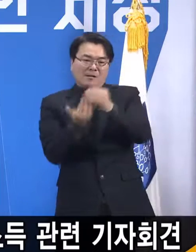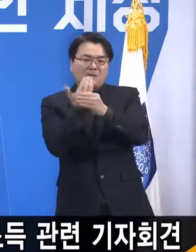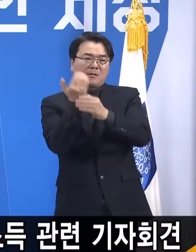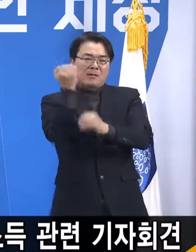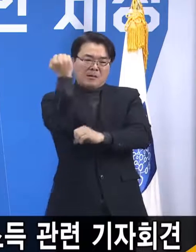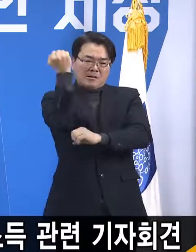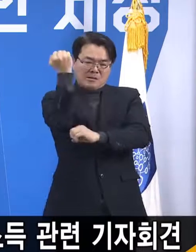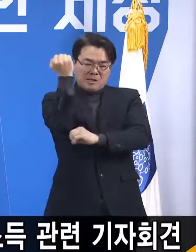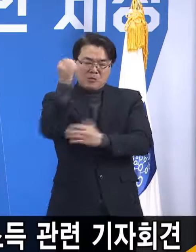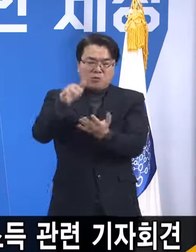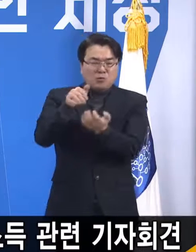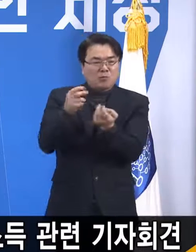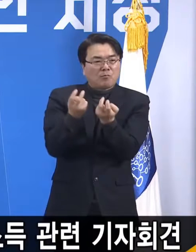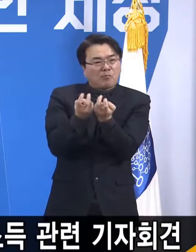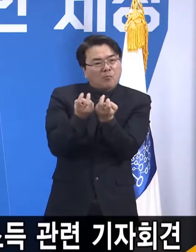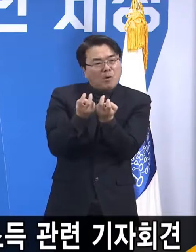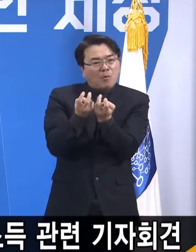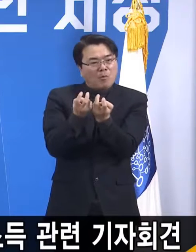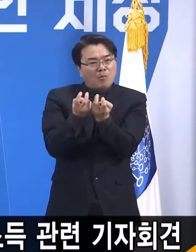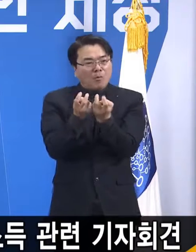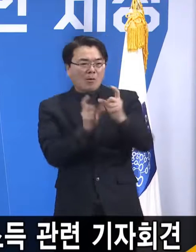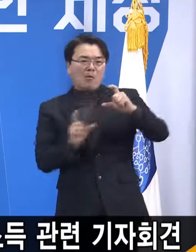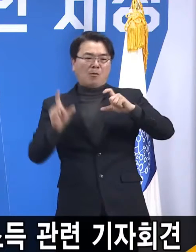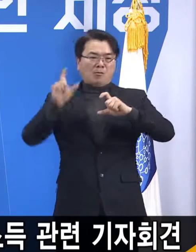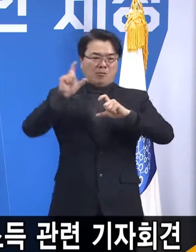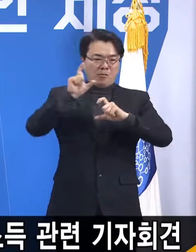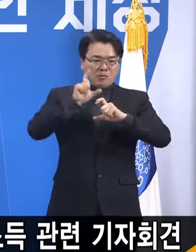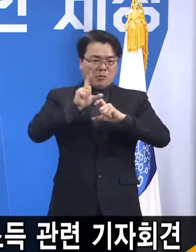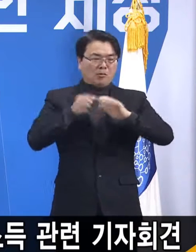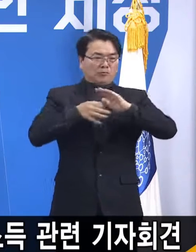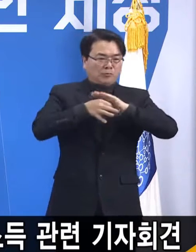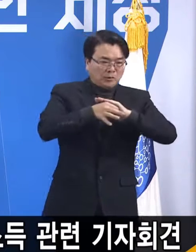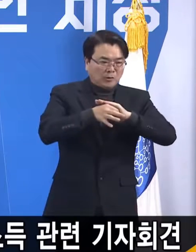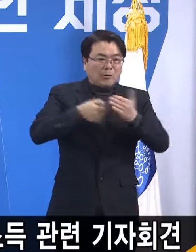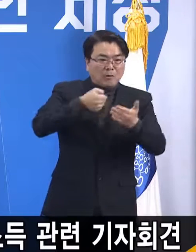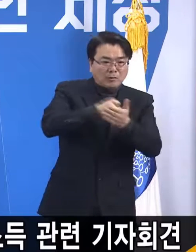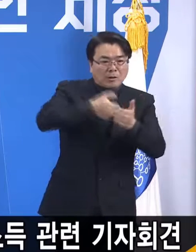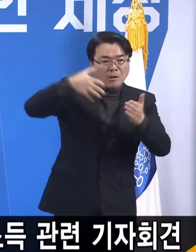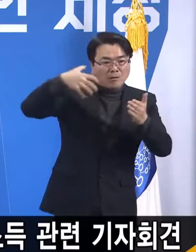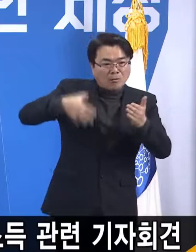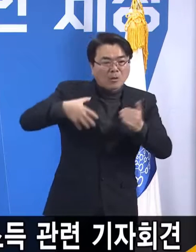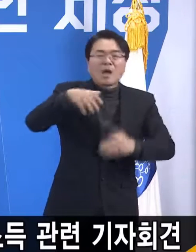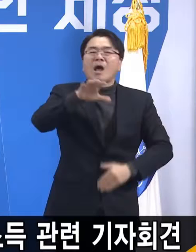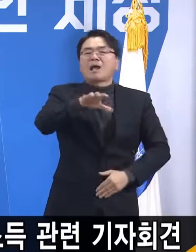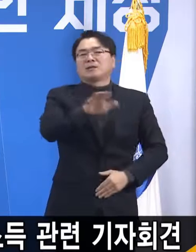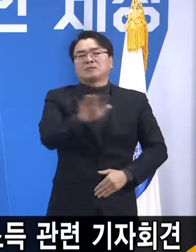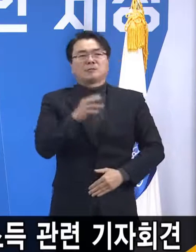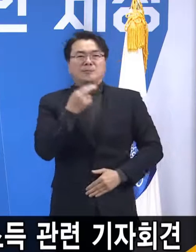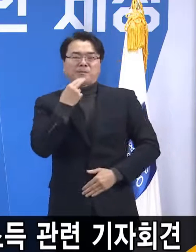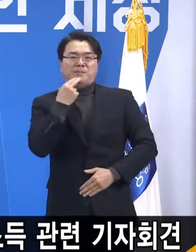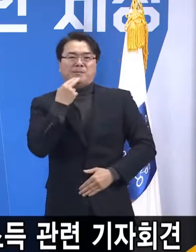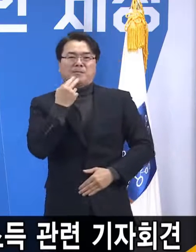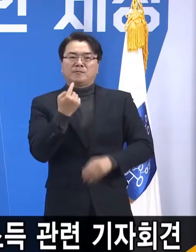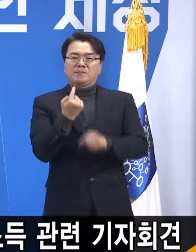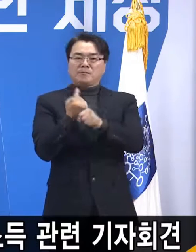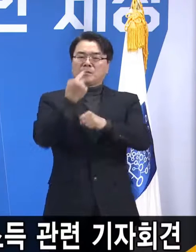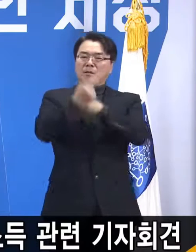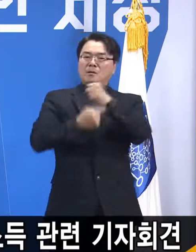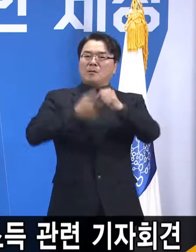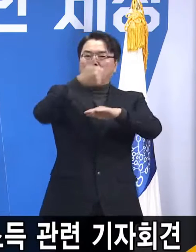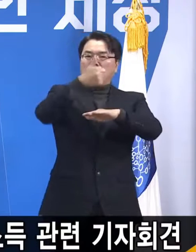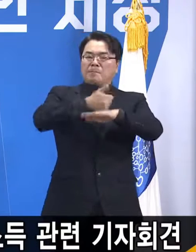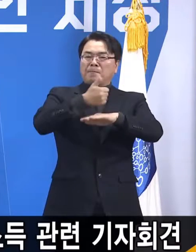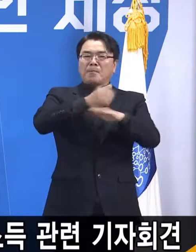지금 현재 추가로 하겠다는 것은 아직까지는 확인하지 못했습니다. 작년 연말에 도내